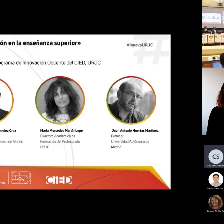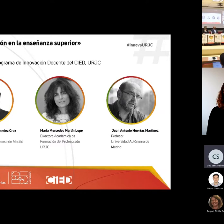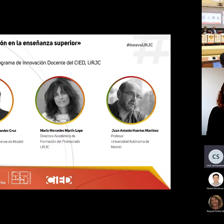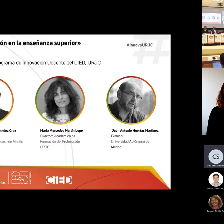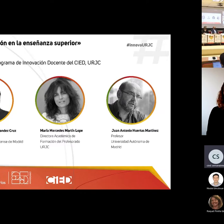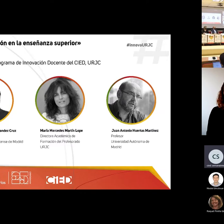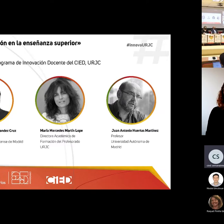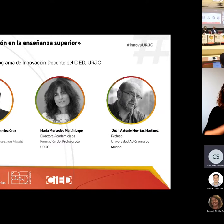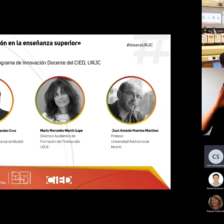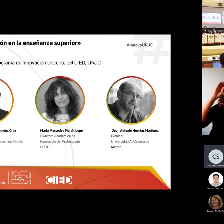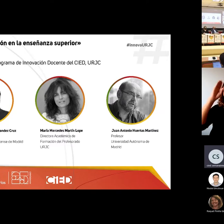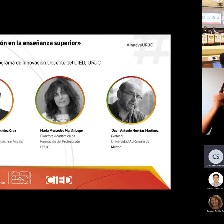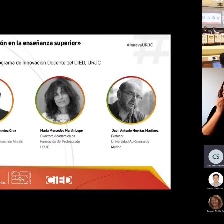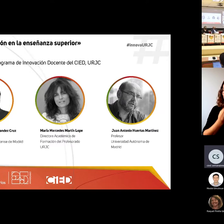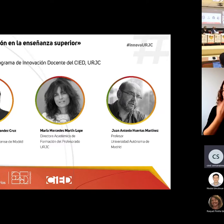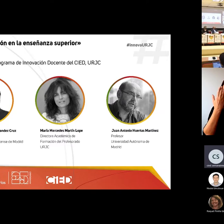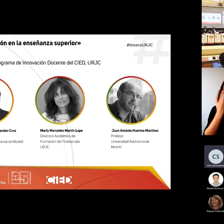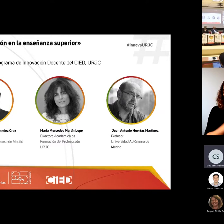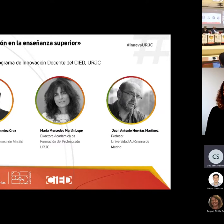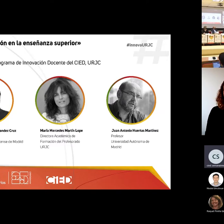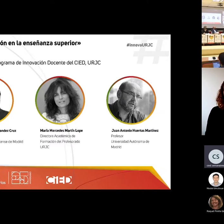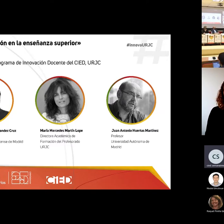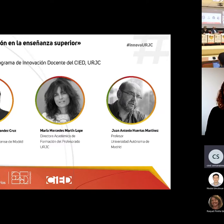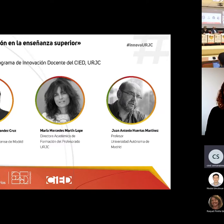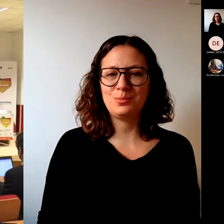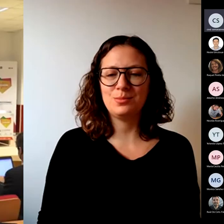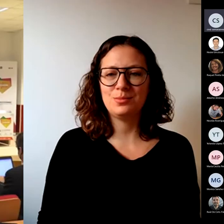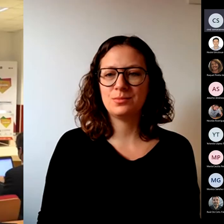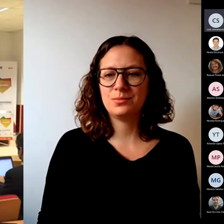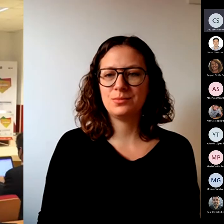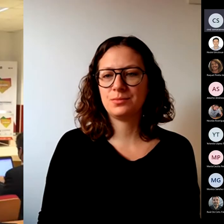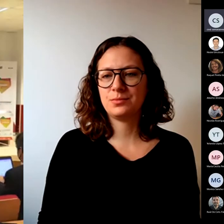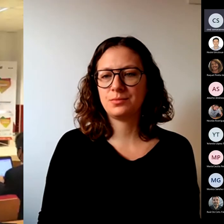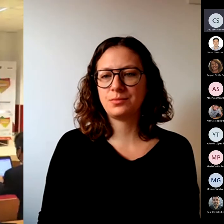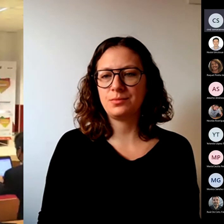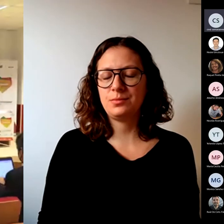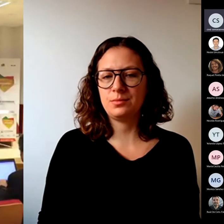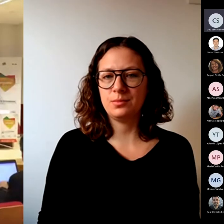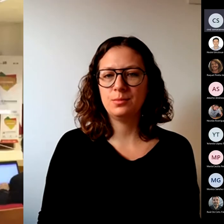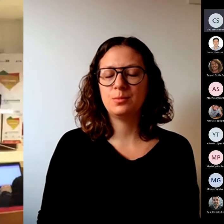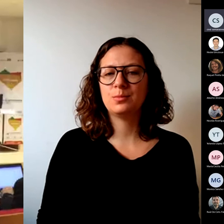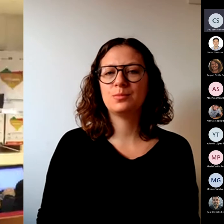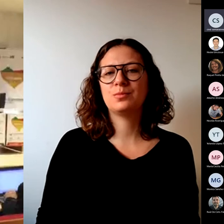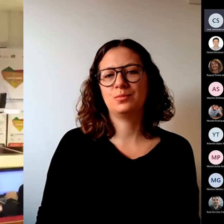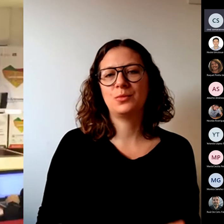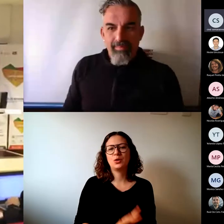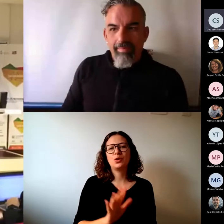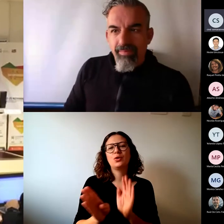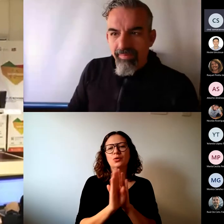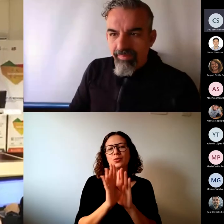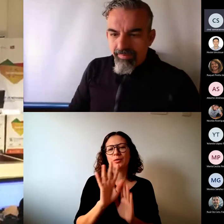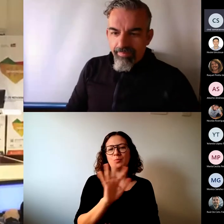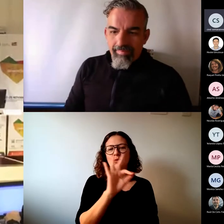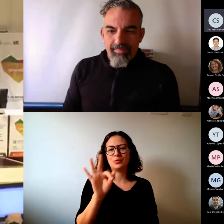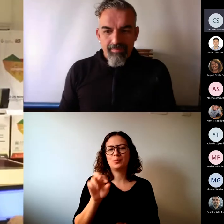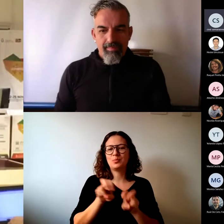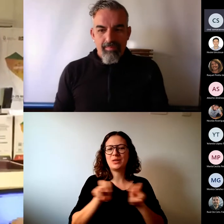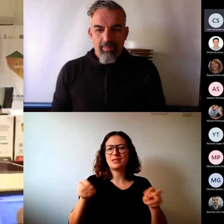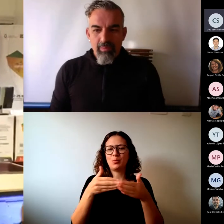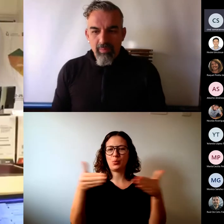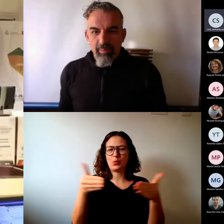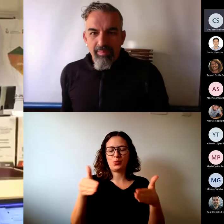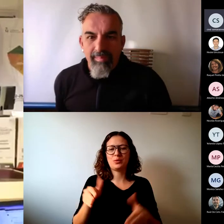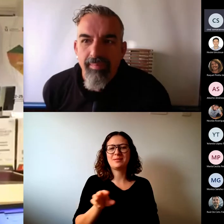¡Buenos días! Vamos a comenzar con la mesa inaugural de estas octavas jornadas de innovación de gente